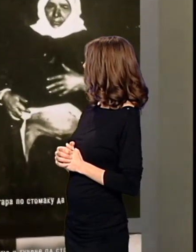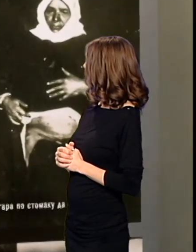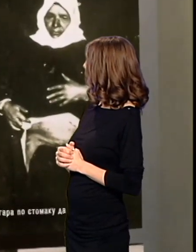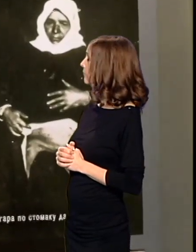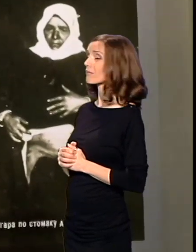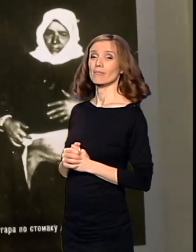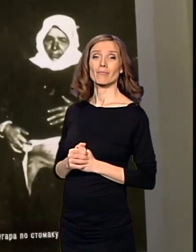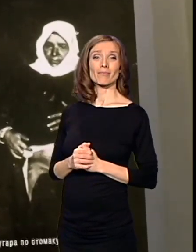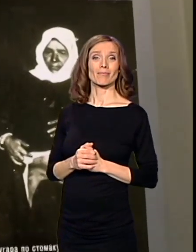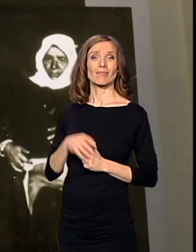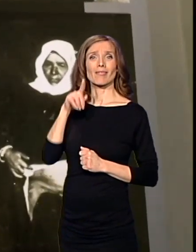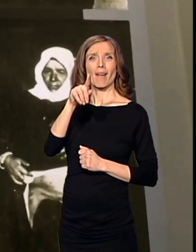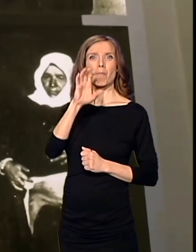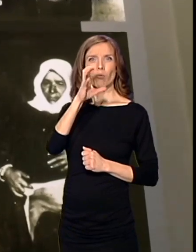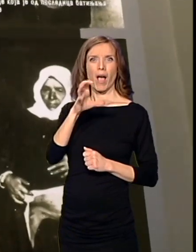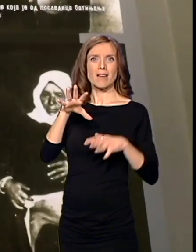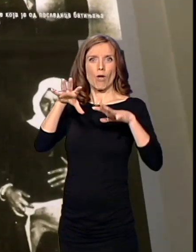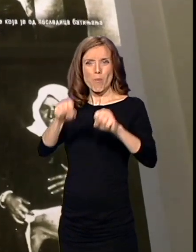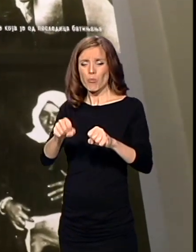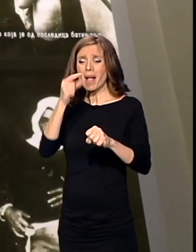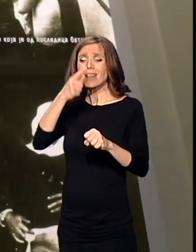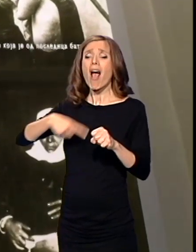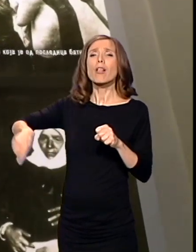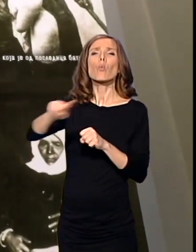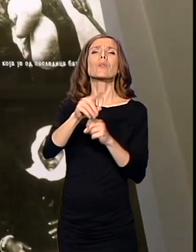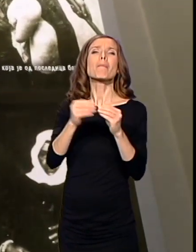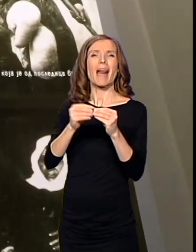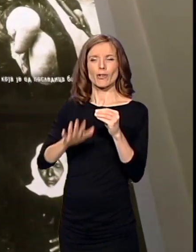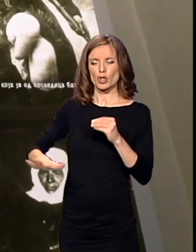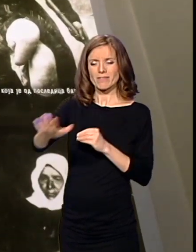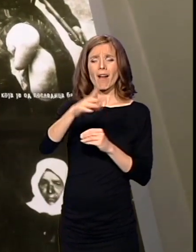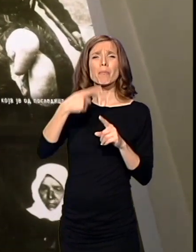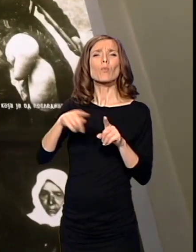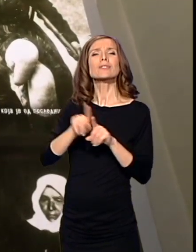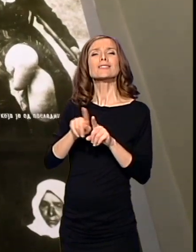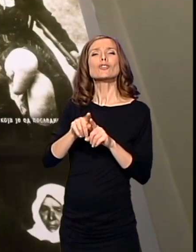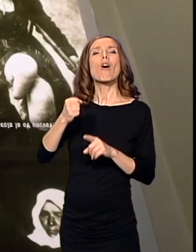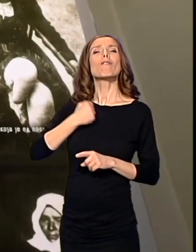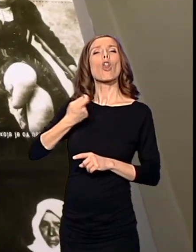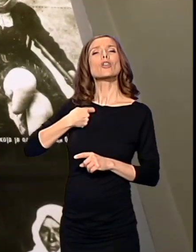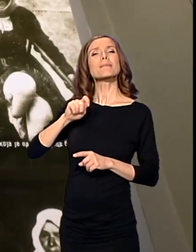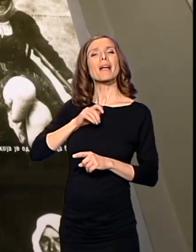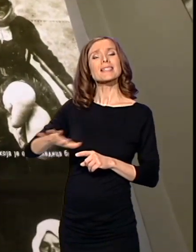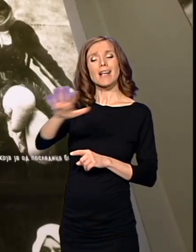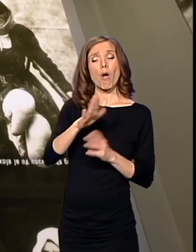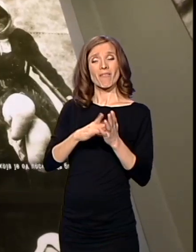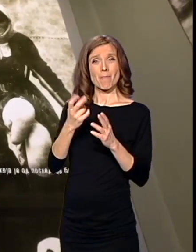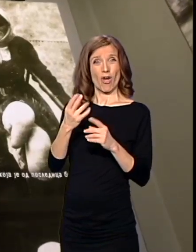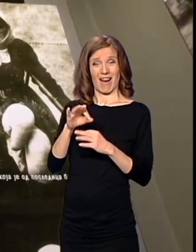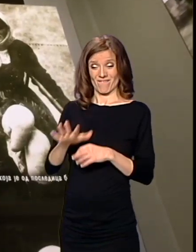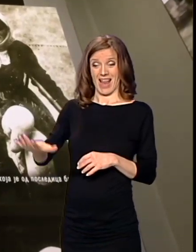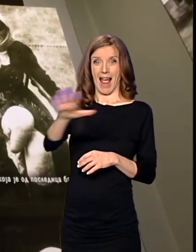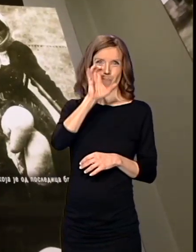Život pod bugarskom okupacijom za žitelje Braničevskog kraja, ali i cele Vojno-inspekcijske oblasti Morava, iz dana u dan